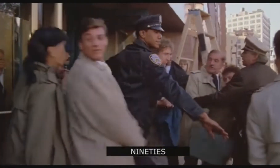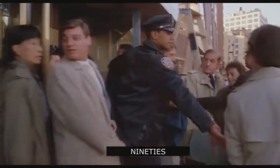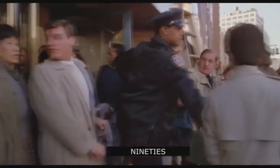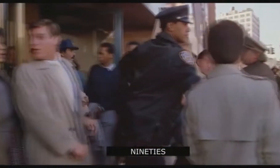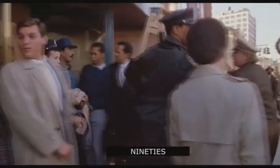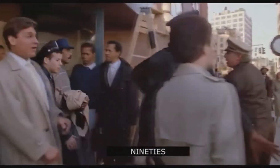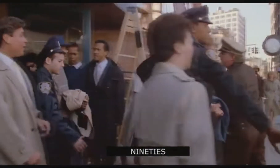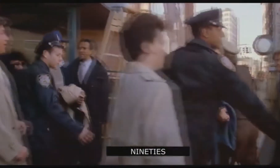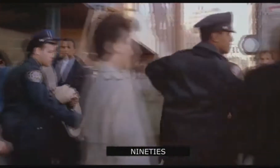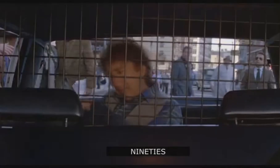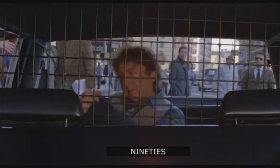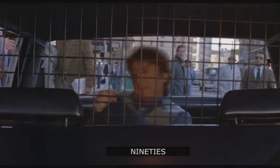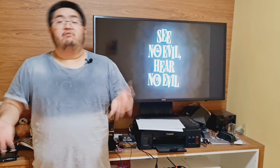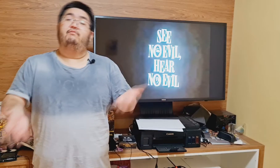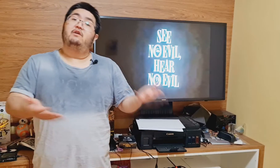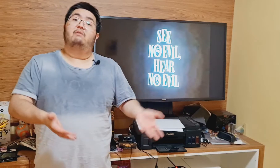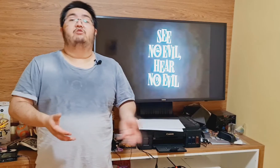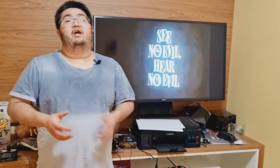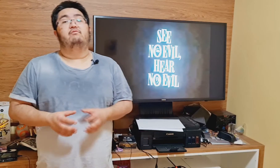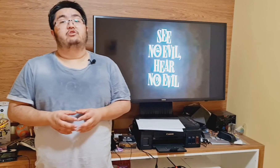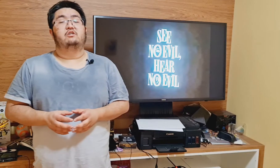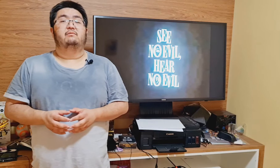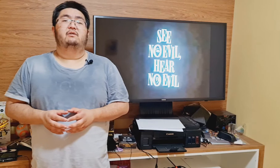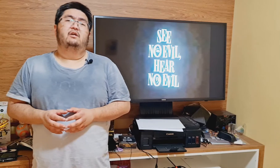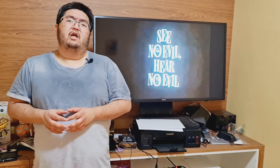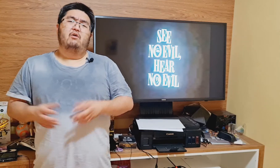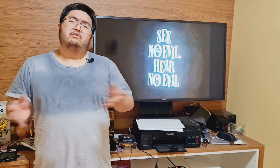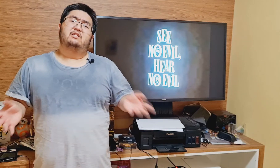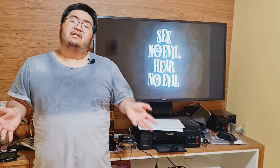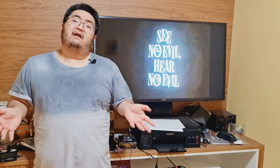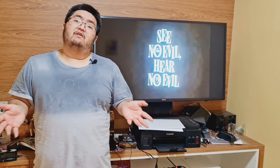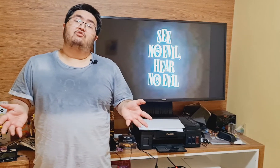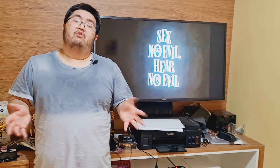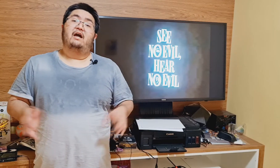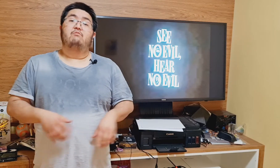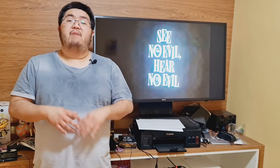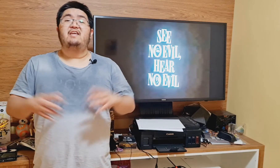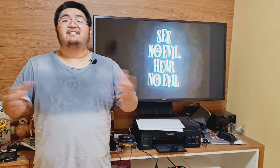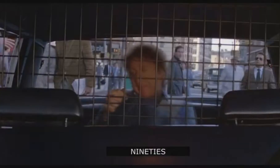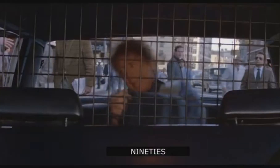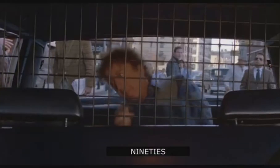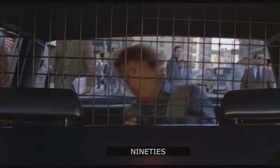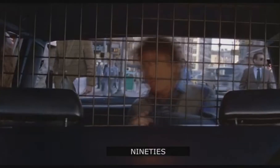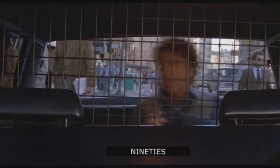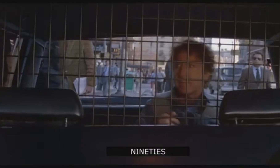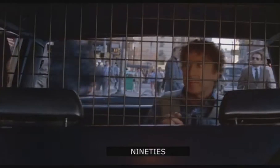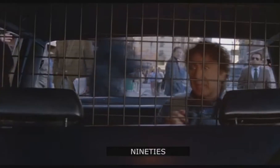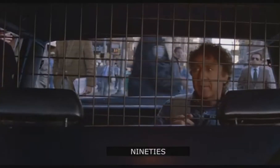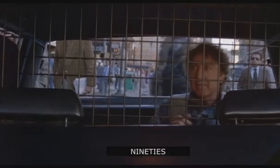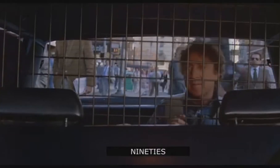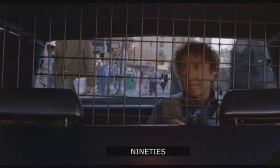tiro, porém, como é cego, não viu a mulher fugir. Como se tratava de um horário bem cedo, não haviam outros clientes